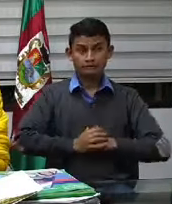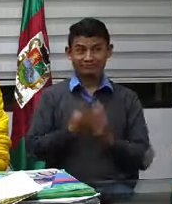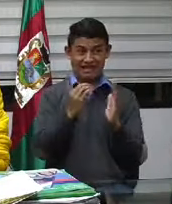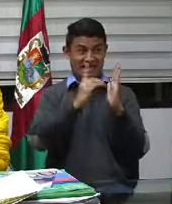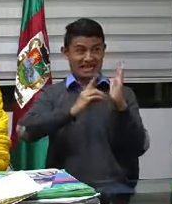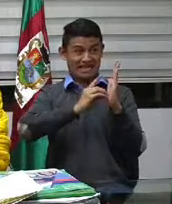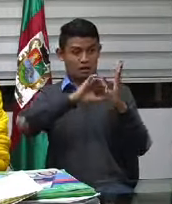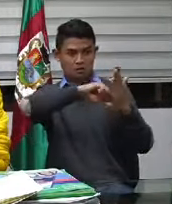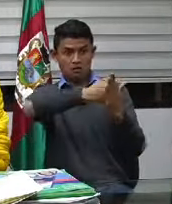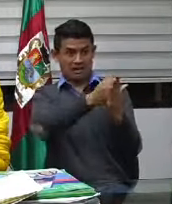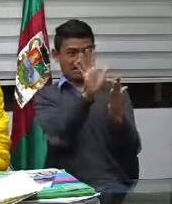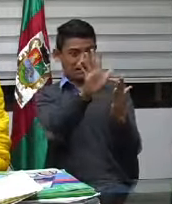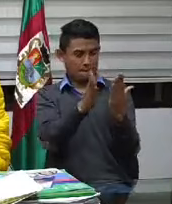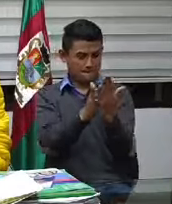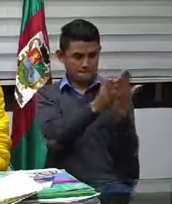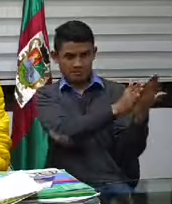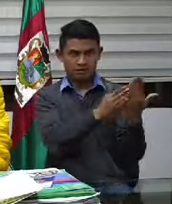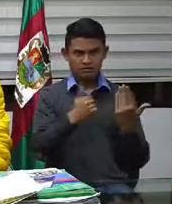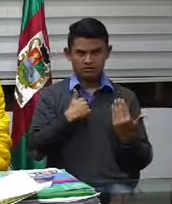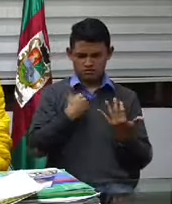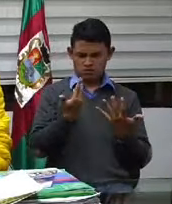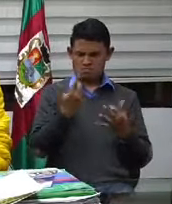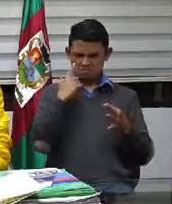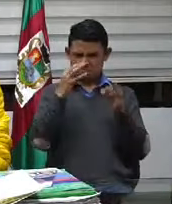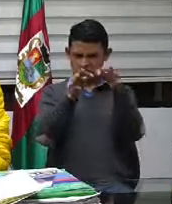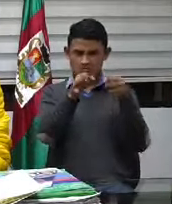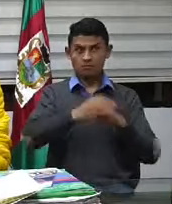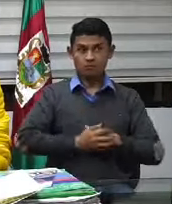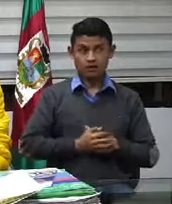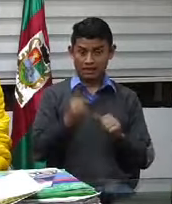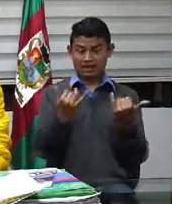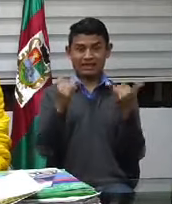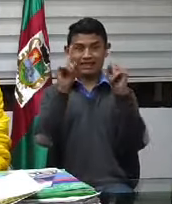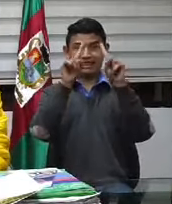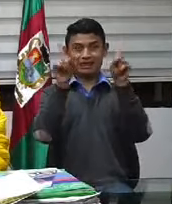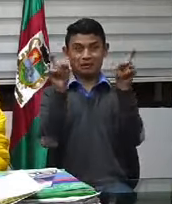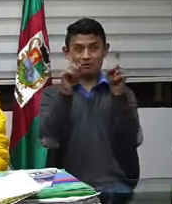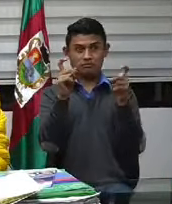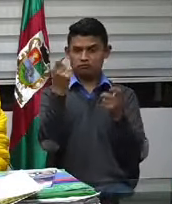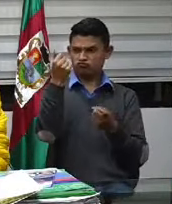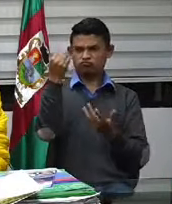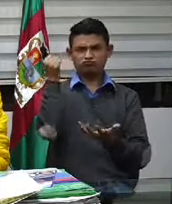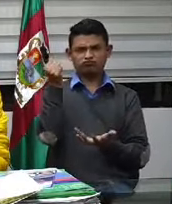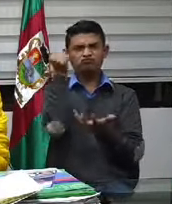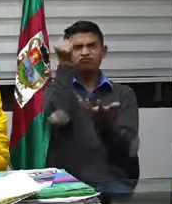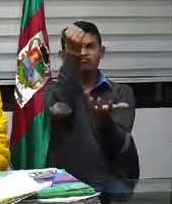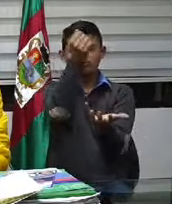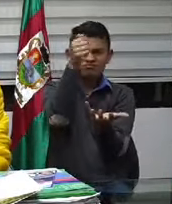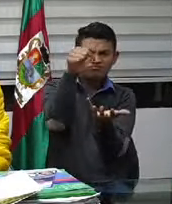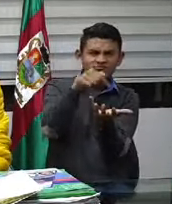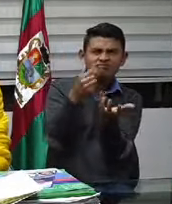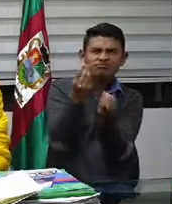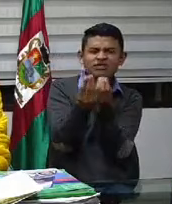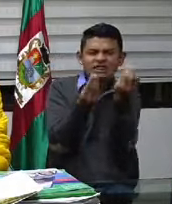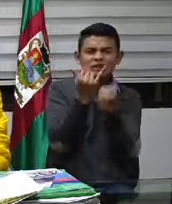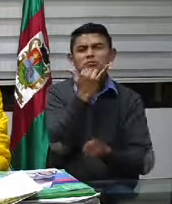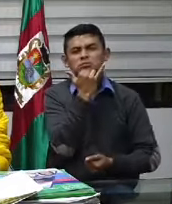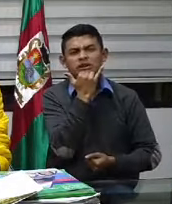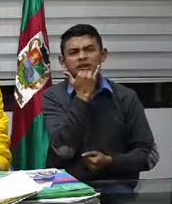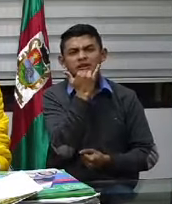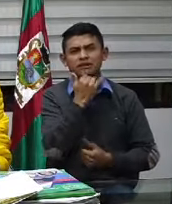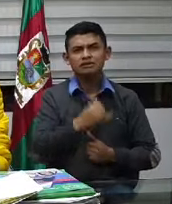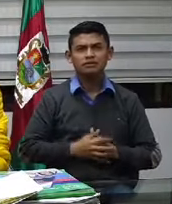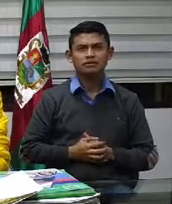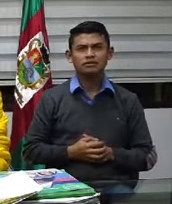Bueno, en relación a los temas de recursos, tenemos una gran cantidad de recursos que